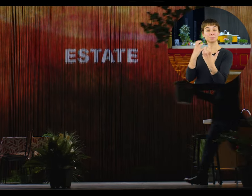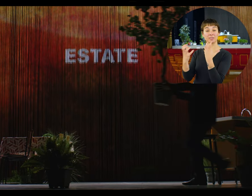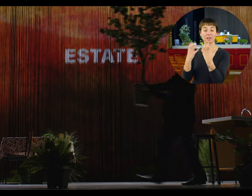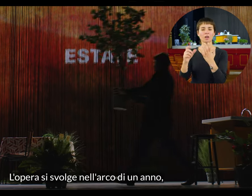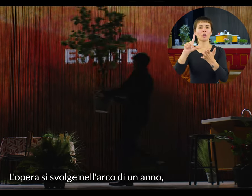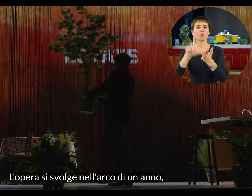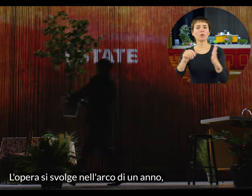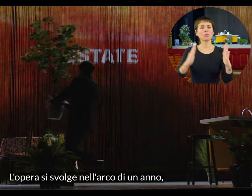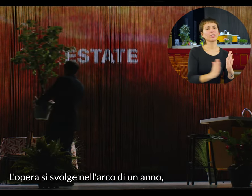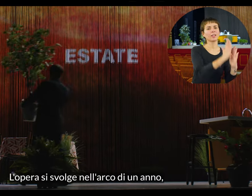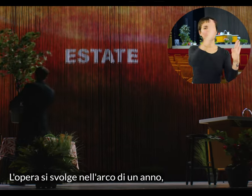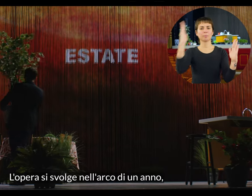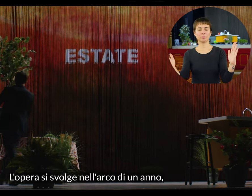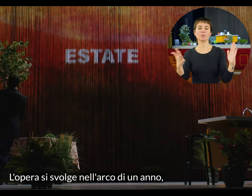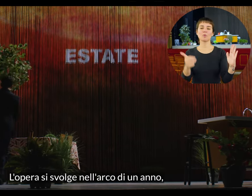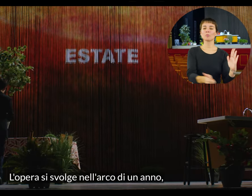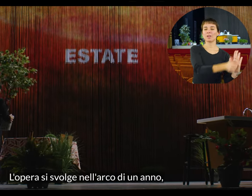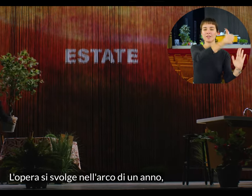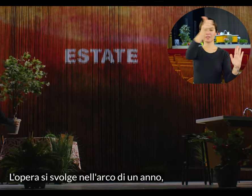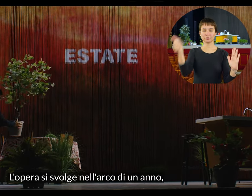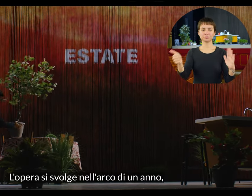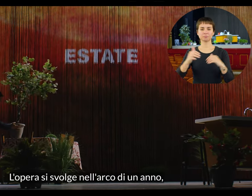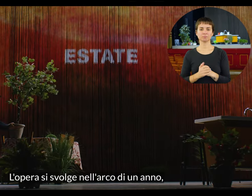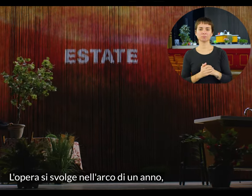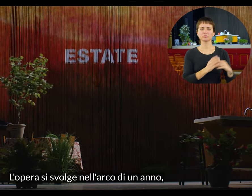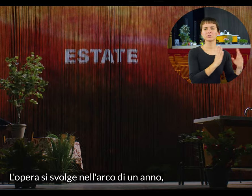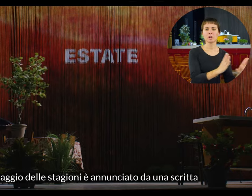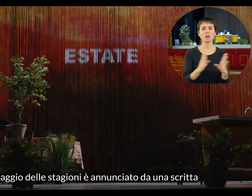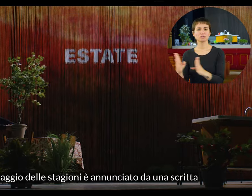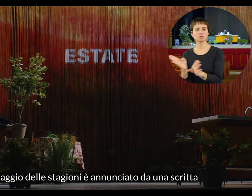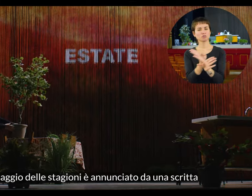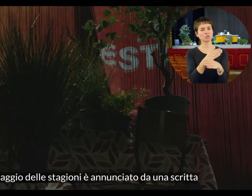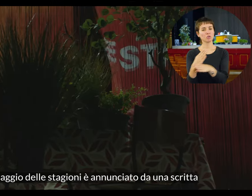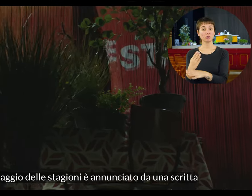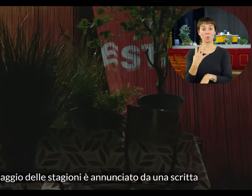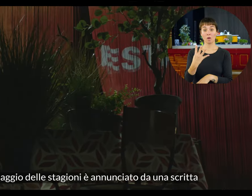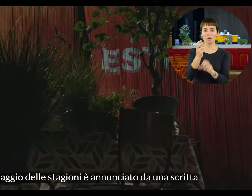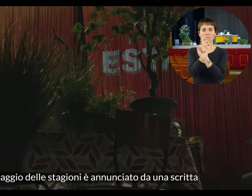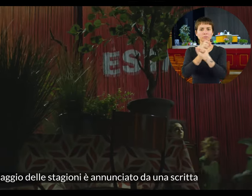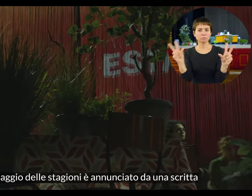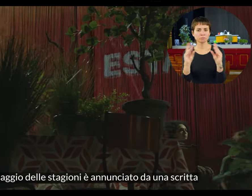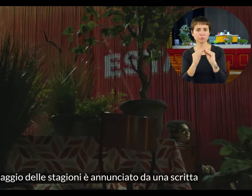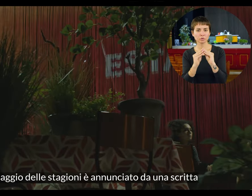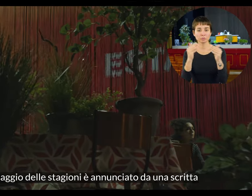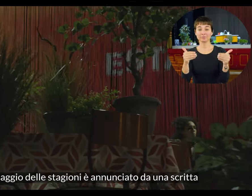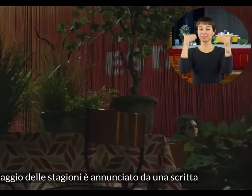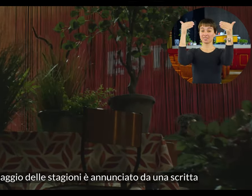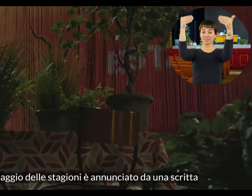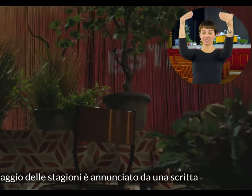L'opera si svolge nell'arco di un anno. Il passaggio delle stagioni è annunciato da una